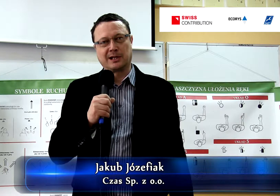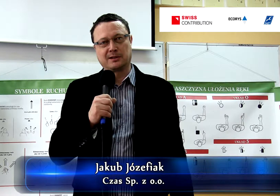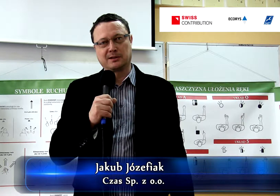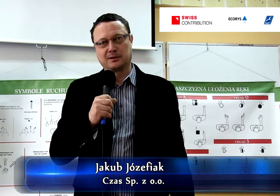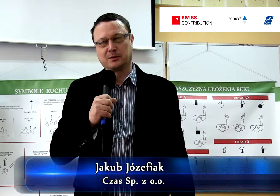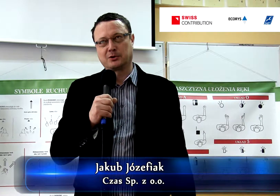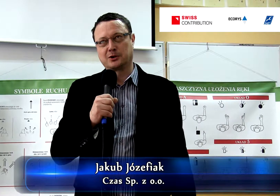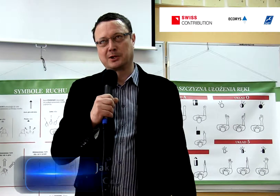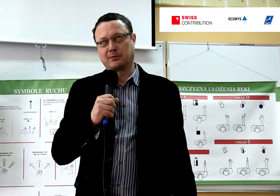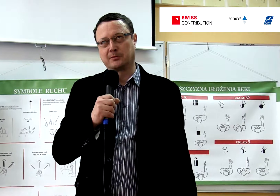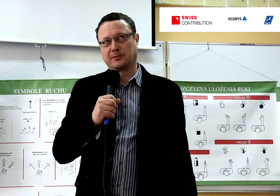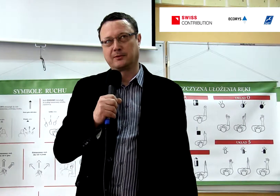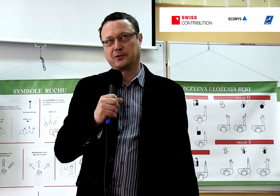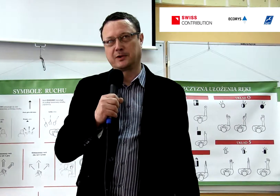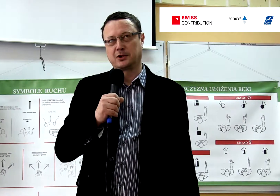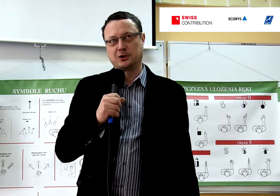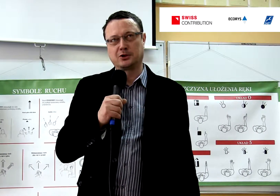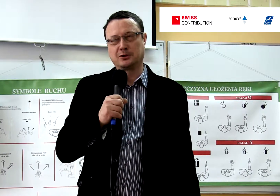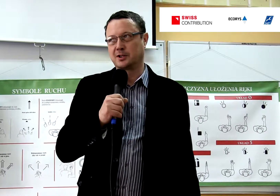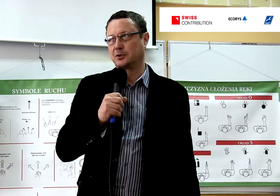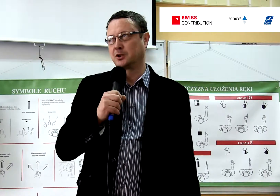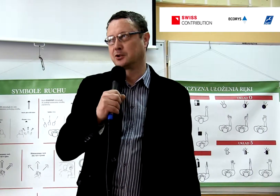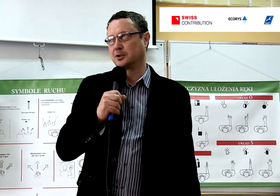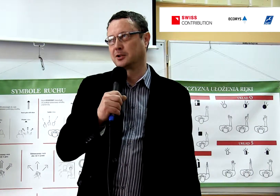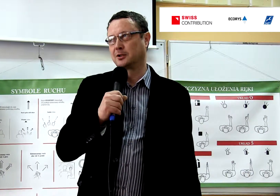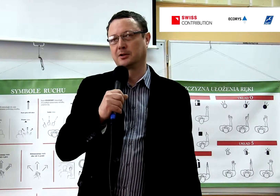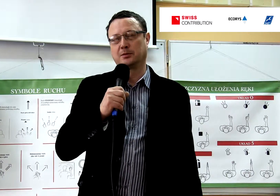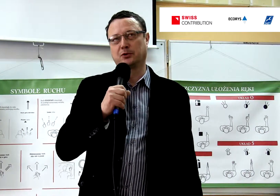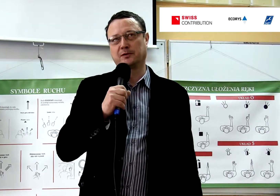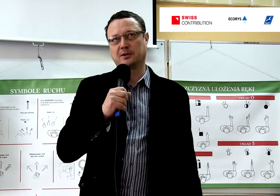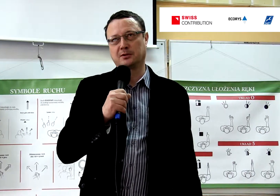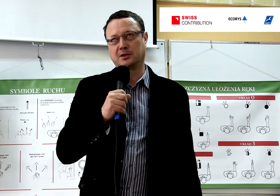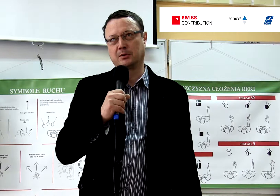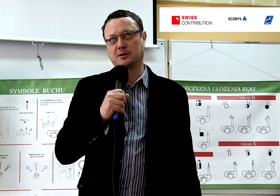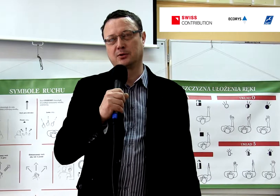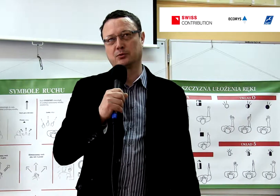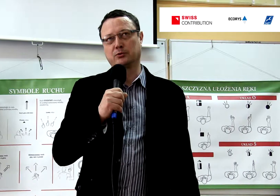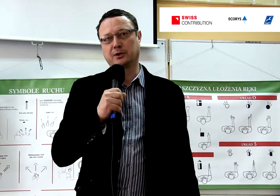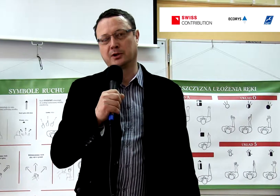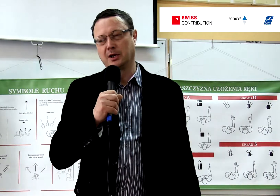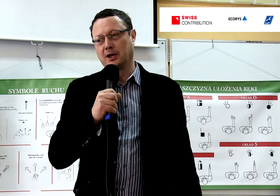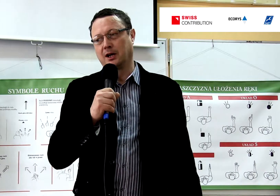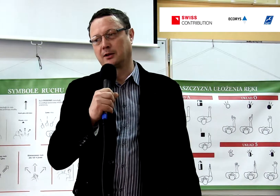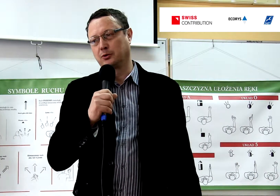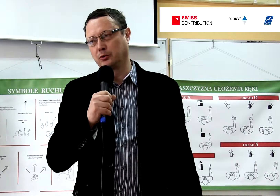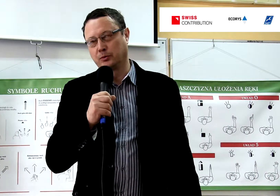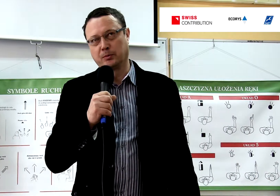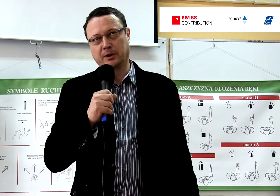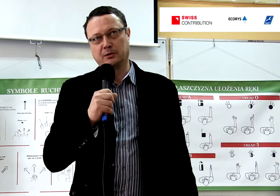laty przeczytałem W Świecie Ciszy, to jest miesięcznik poświęcony tematyce osób głuchych, artykuł pani